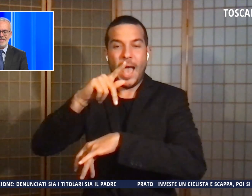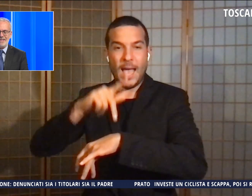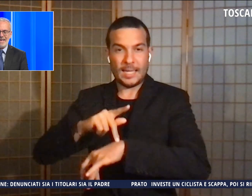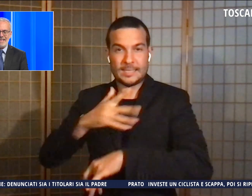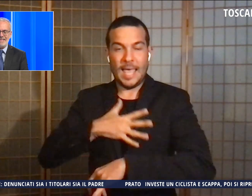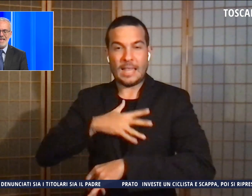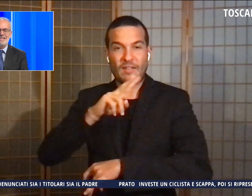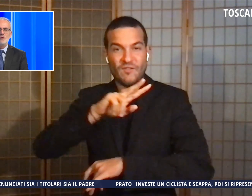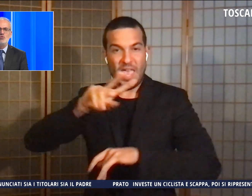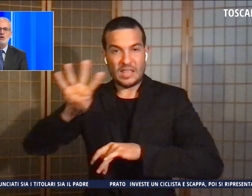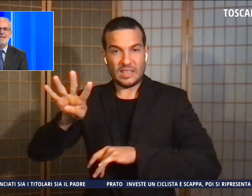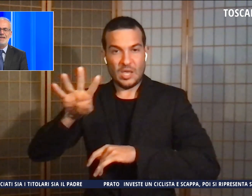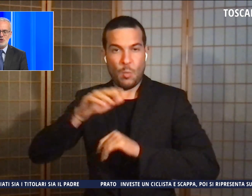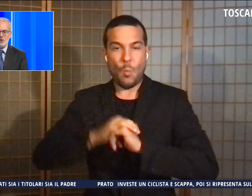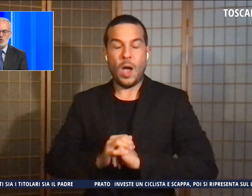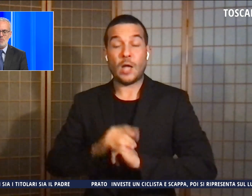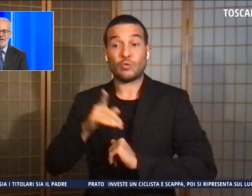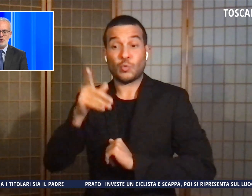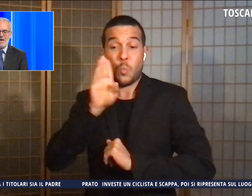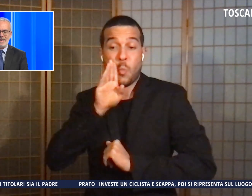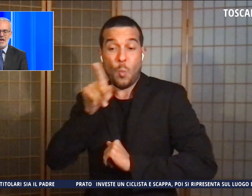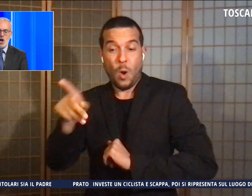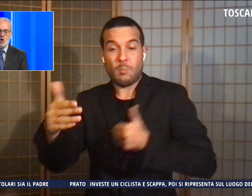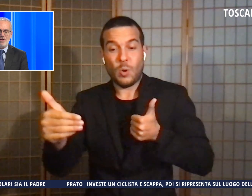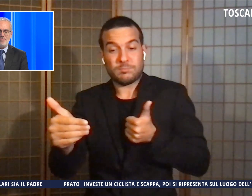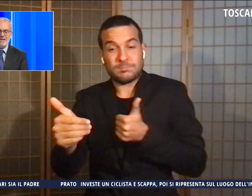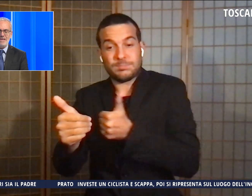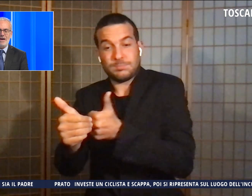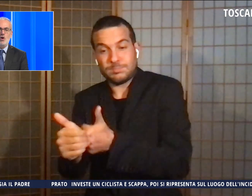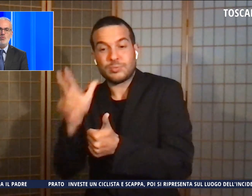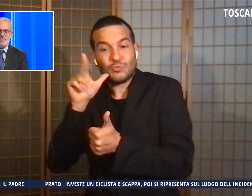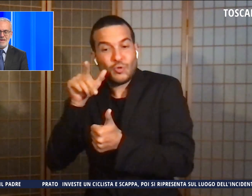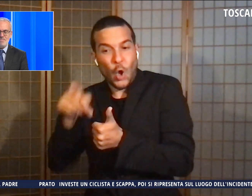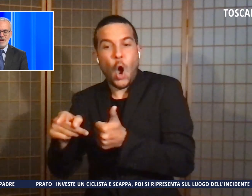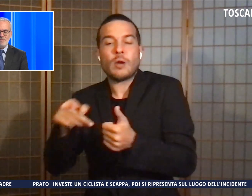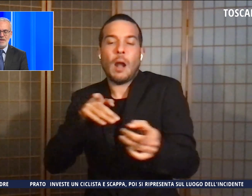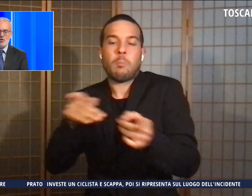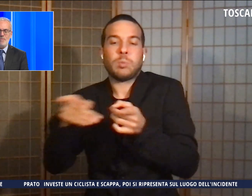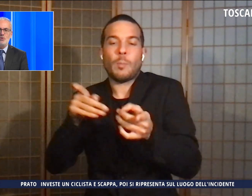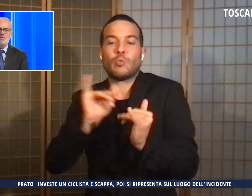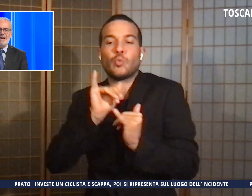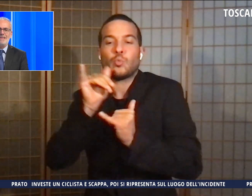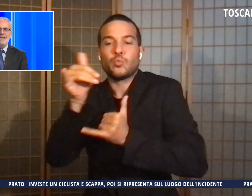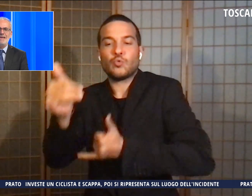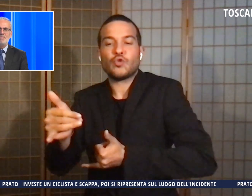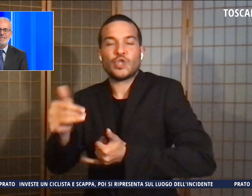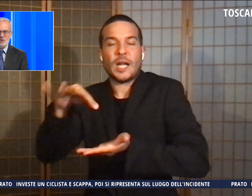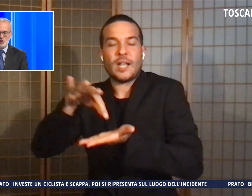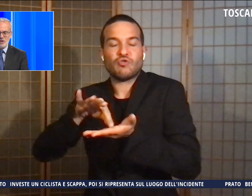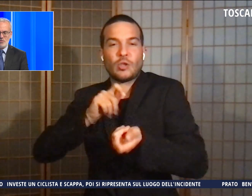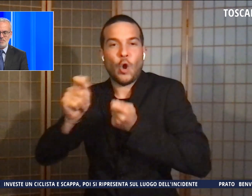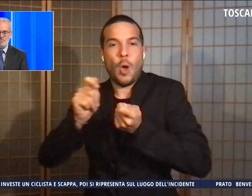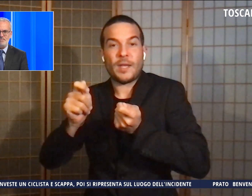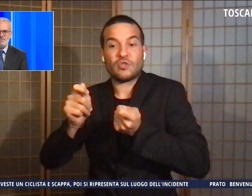donna mentre era intenta ad uscire dal centro commerciale con la figlia, una bimba piccola portata nel